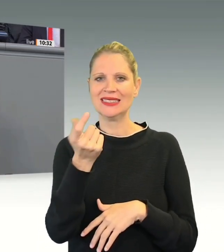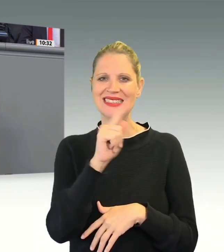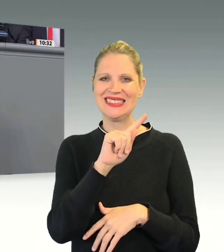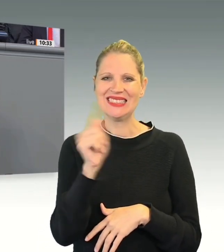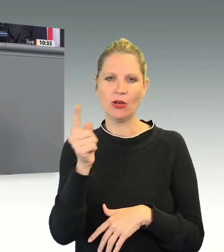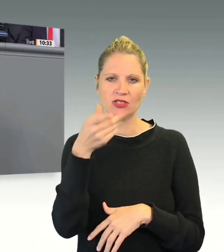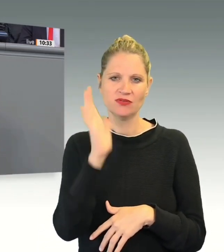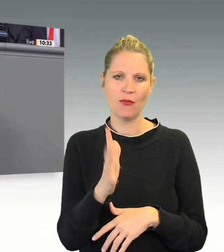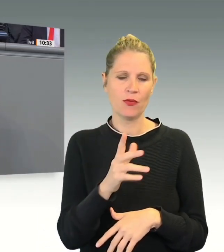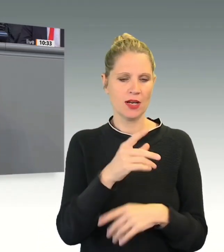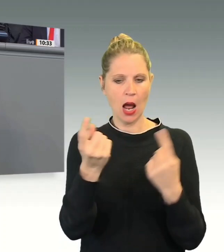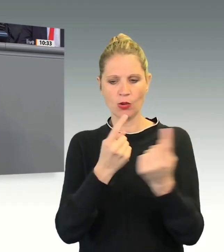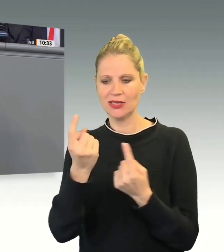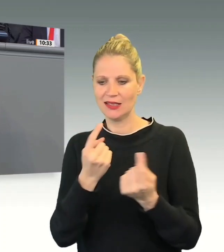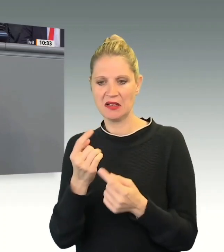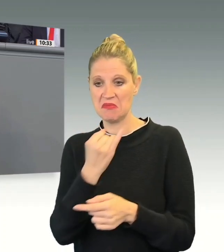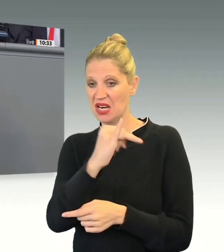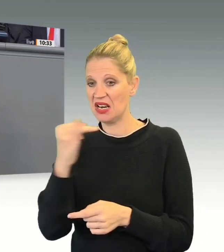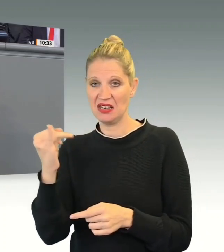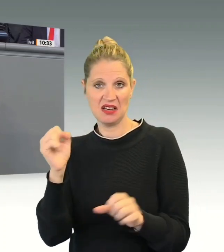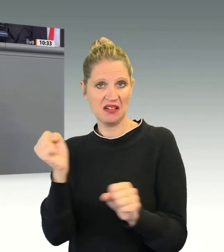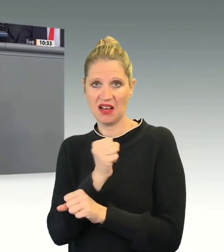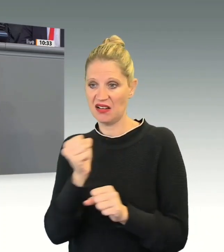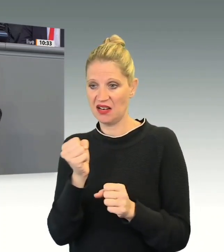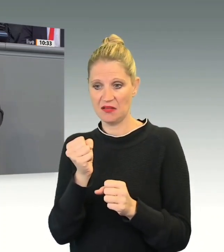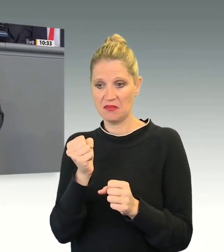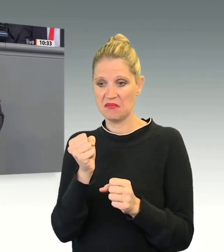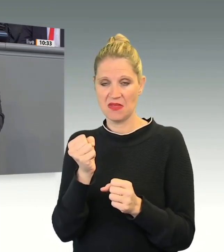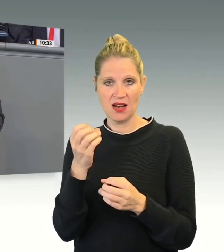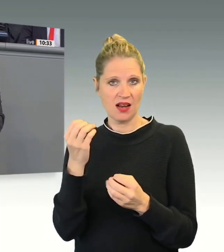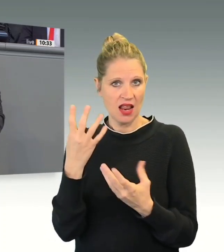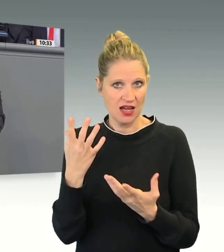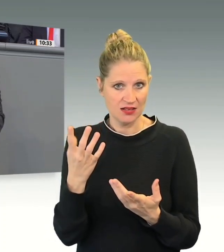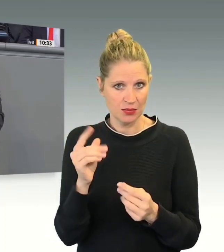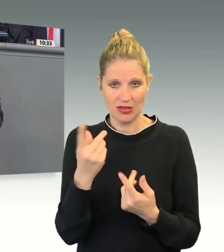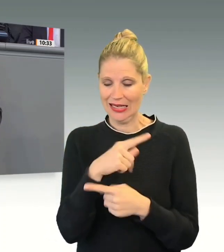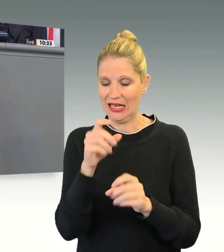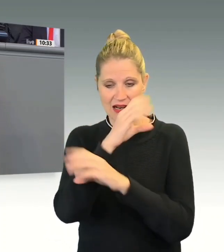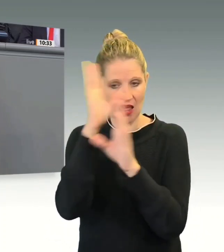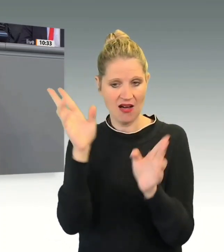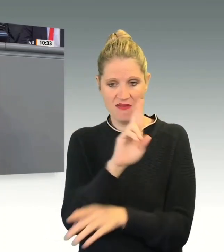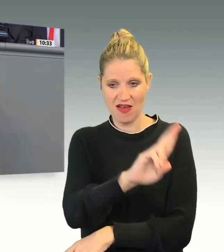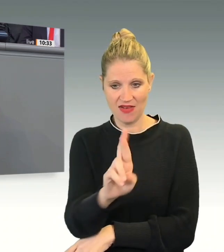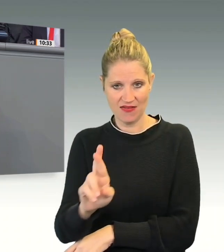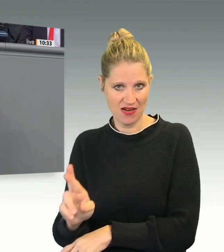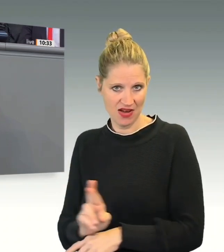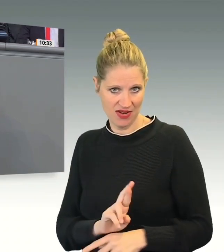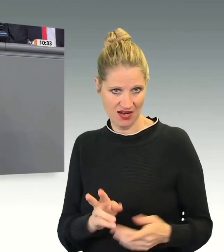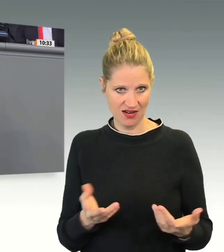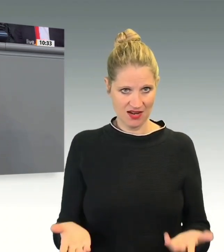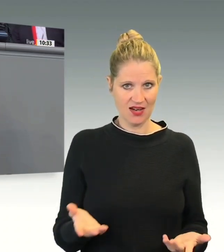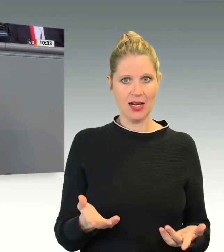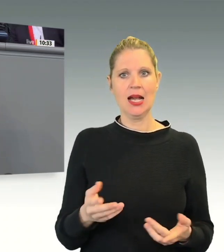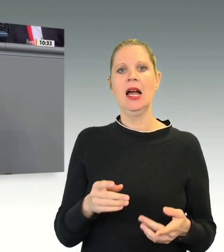Identität geklärt werden. Die meisten dieser Geduldeten, nämlich 81.000, werden aber aus sonstigen Gründen